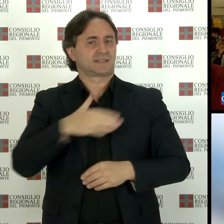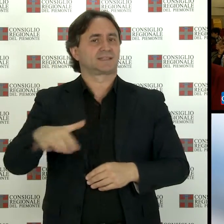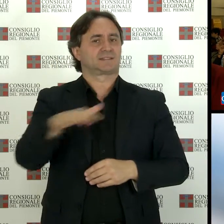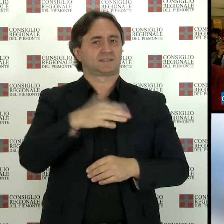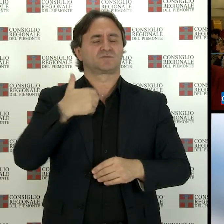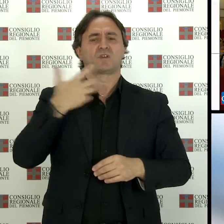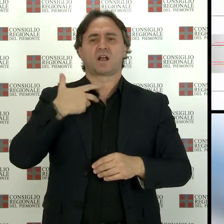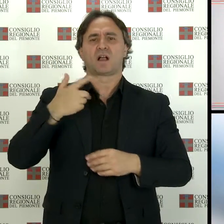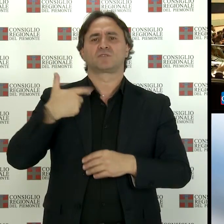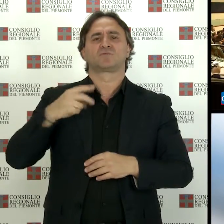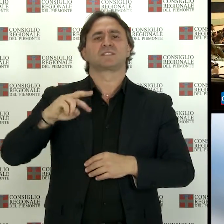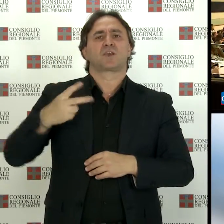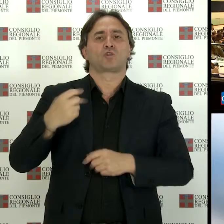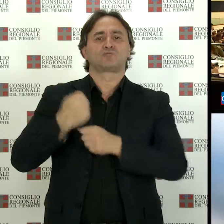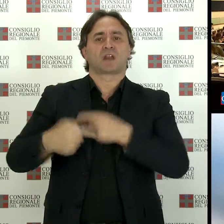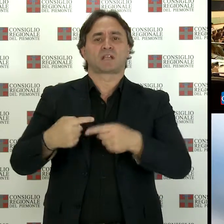di immigrati